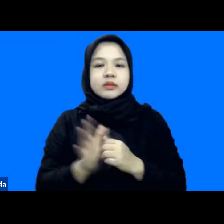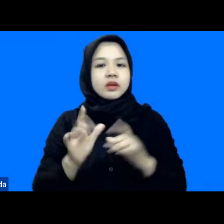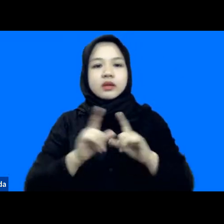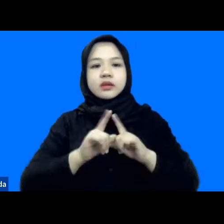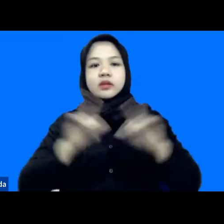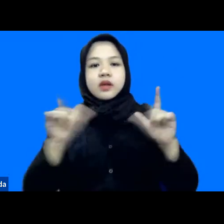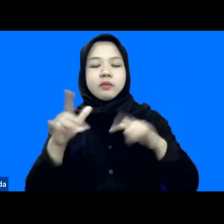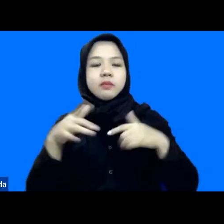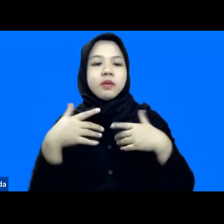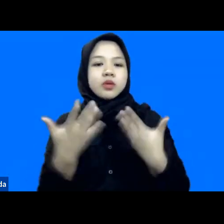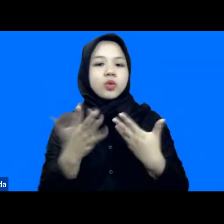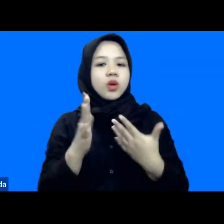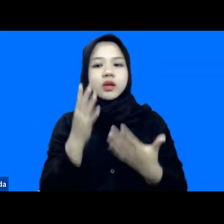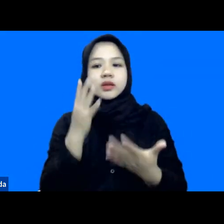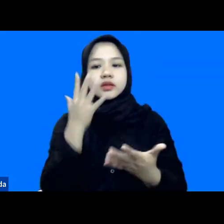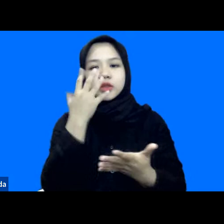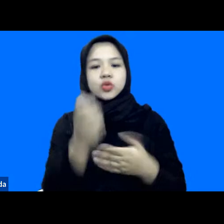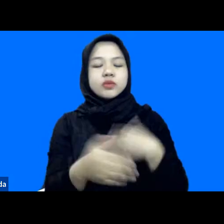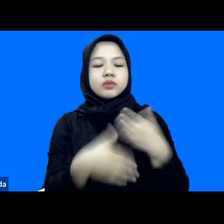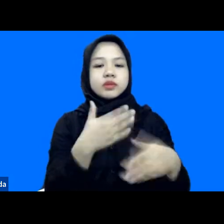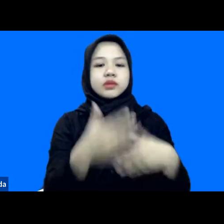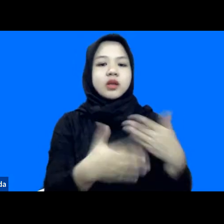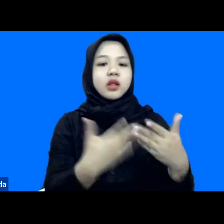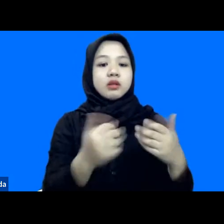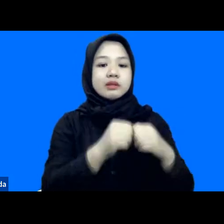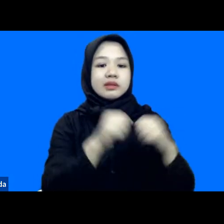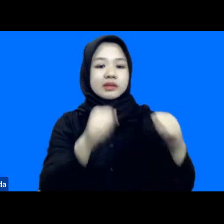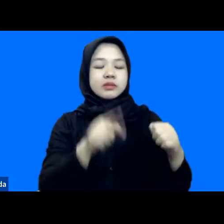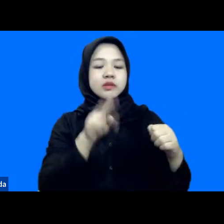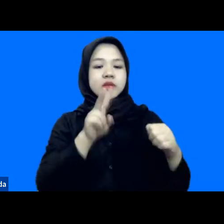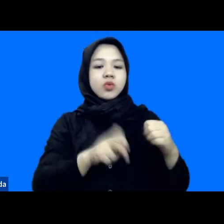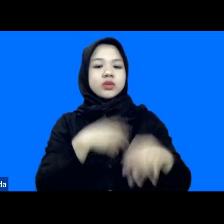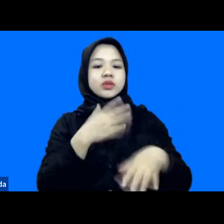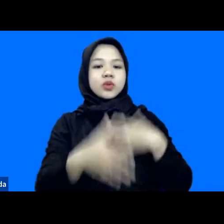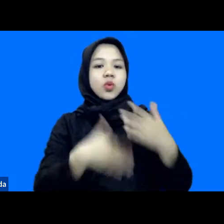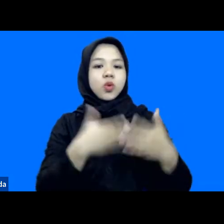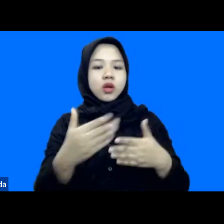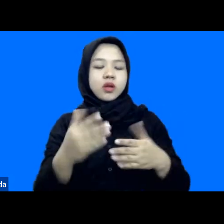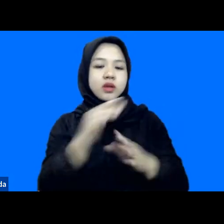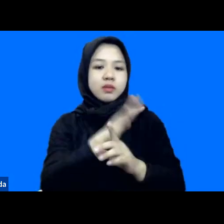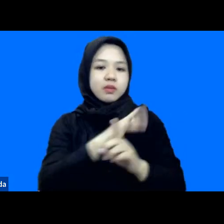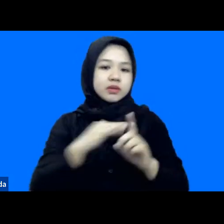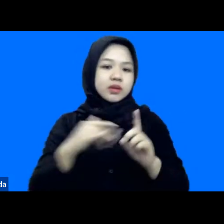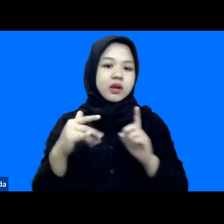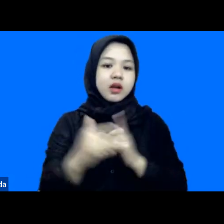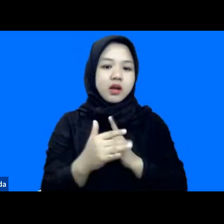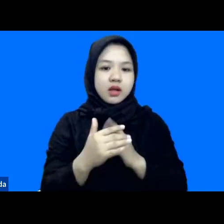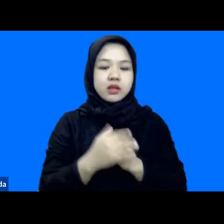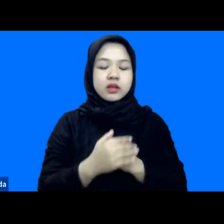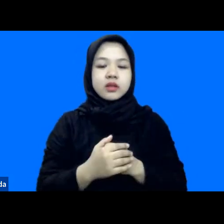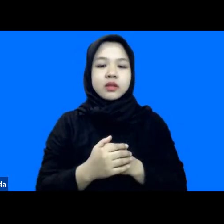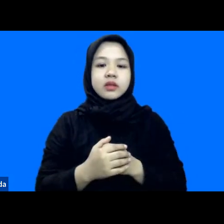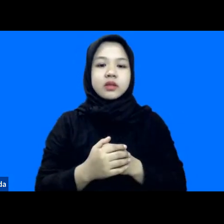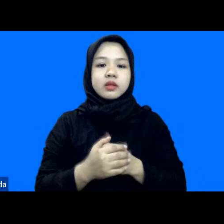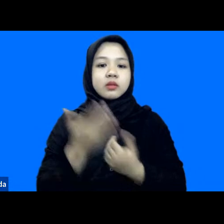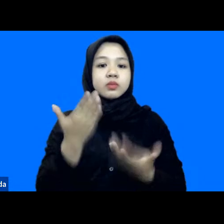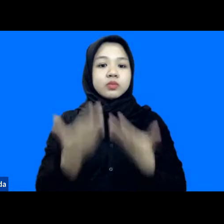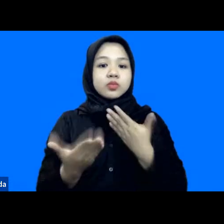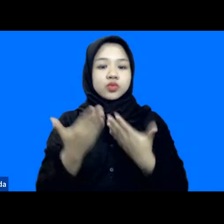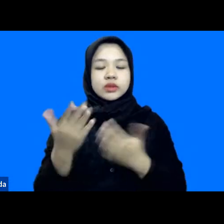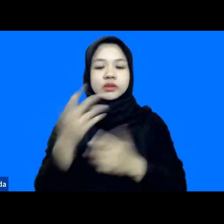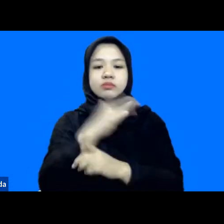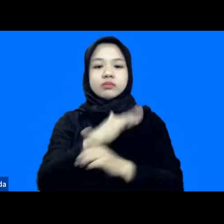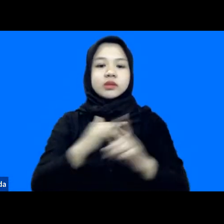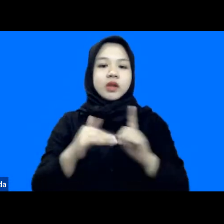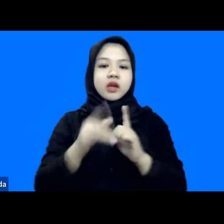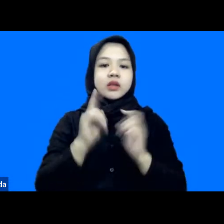atau tidak sungguh-sungguh dijalankan sistem ini harus dikelola oleh masyarakat yang memungkinkan masyarakat